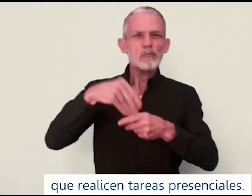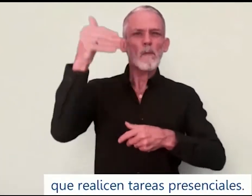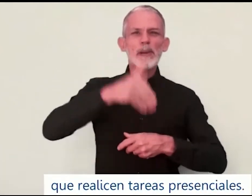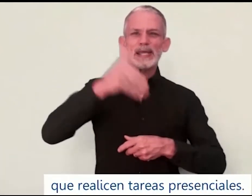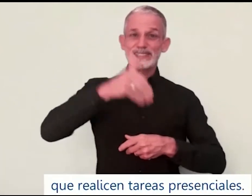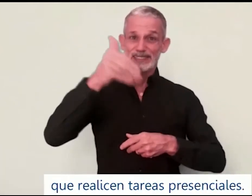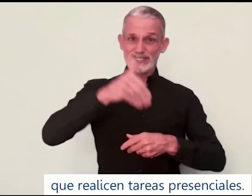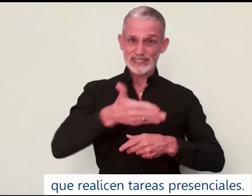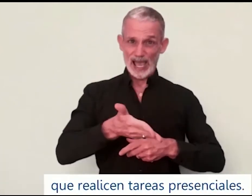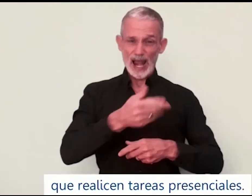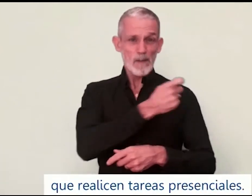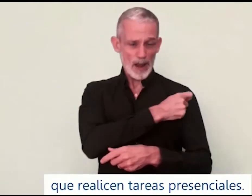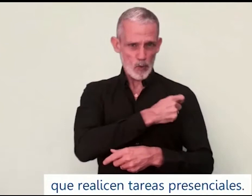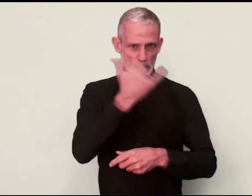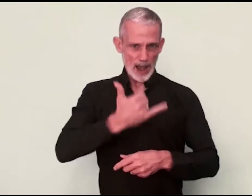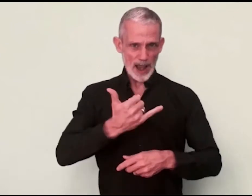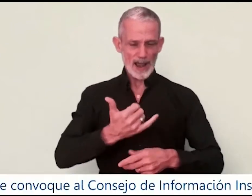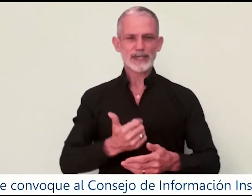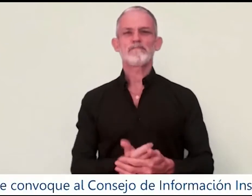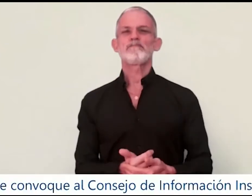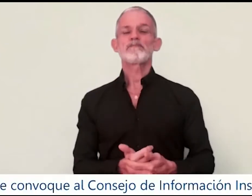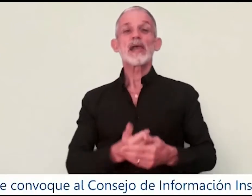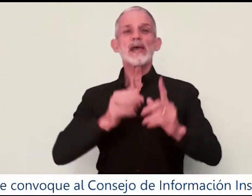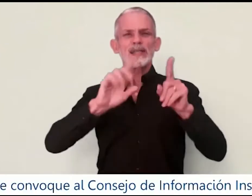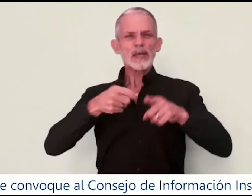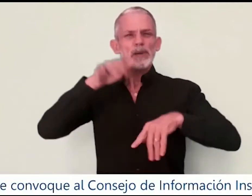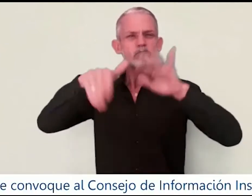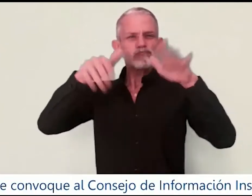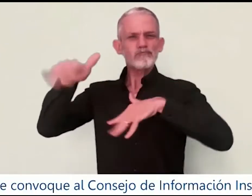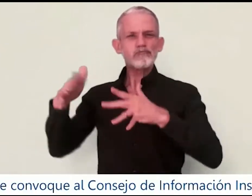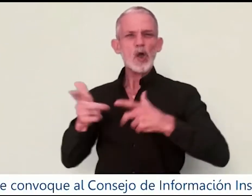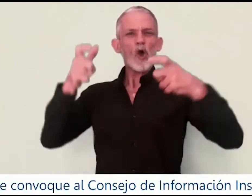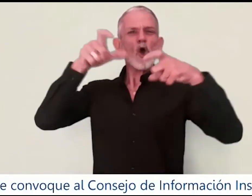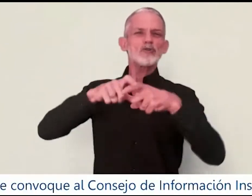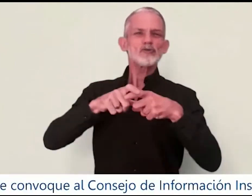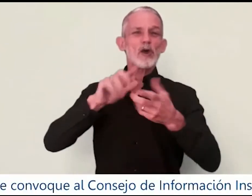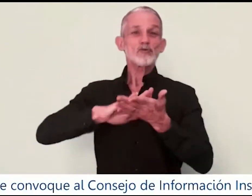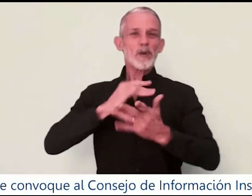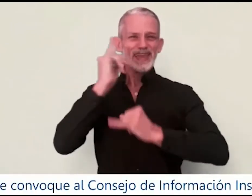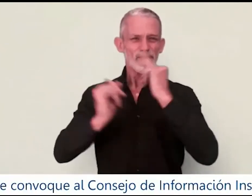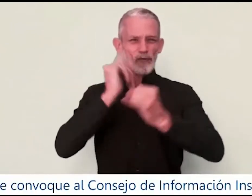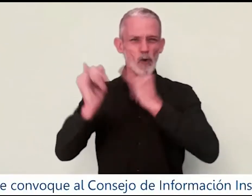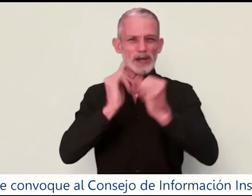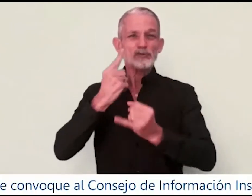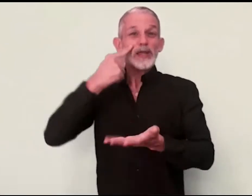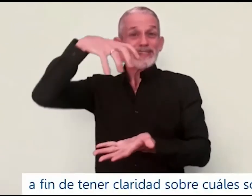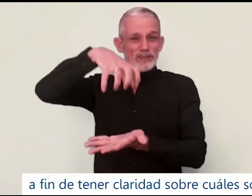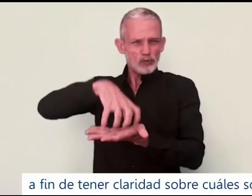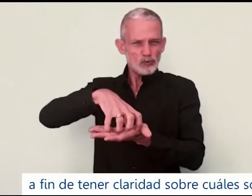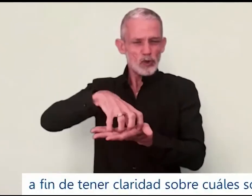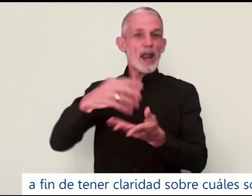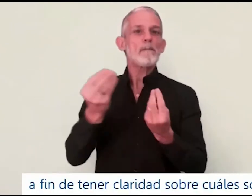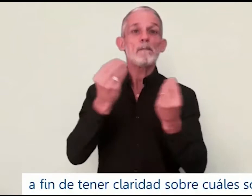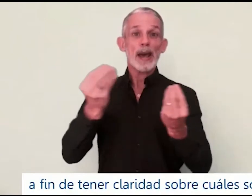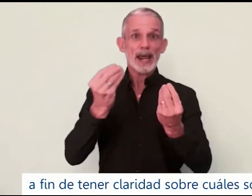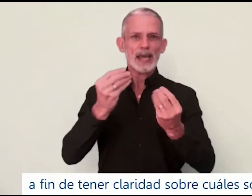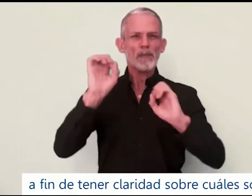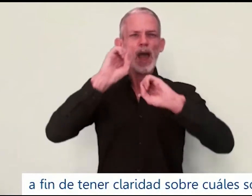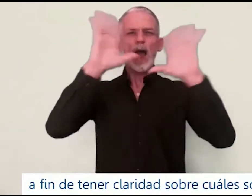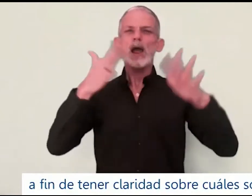tareas presenciales. Se convoque al Consejo de Información Institucional a fin de tener claridad sobre